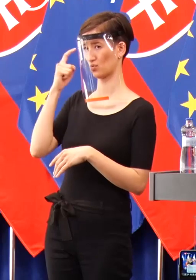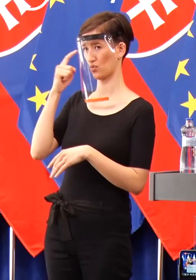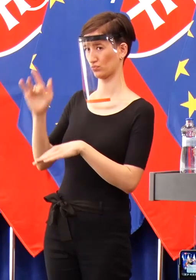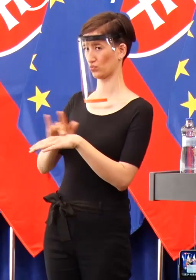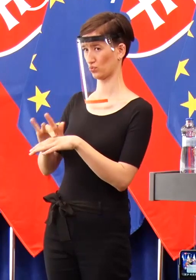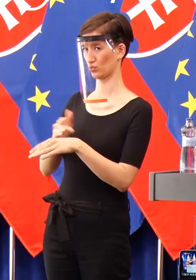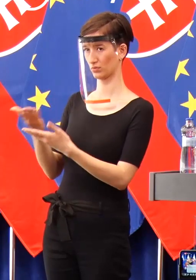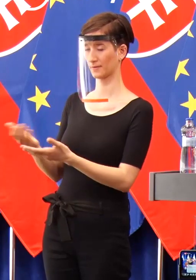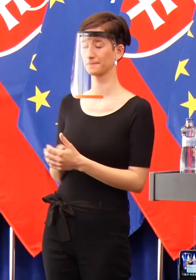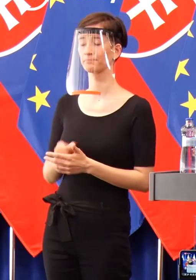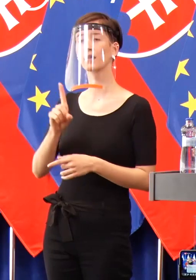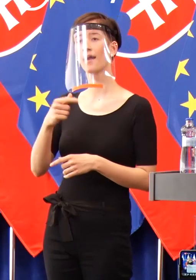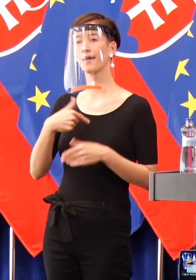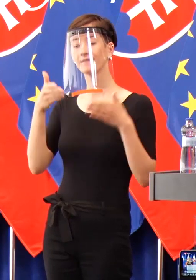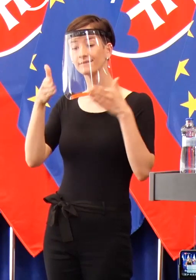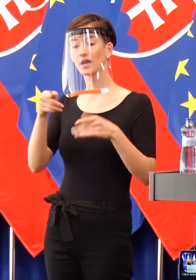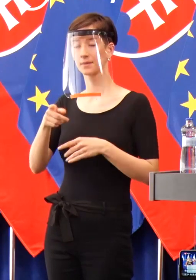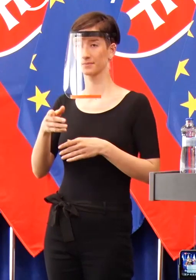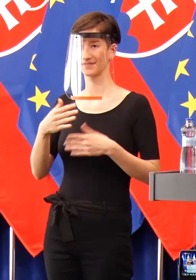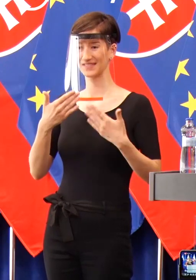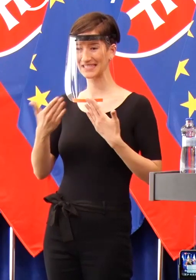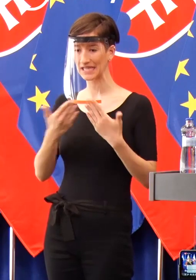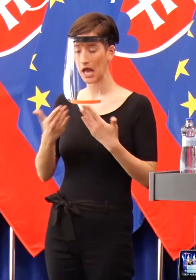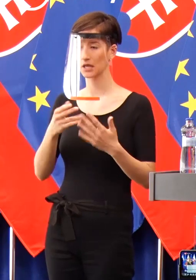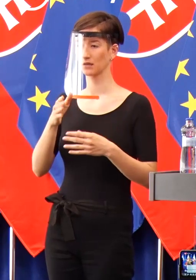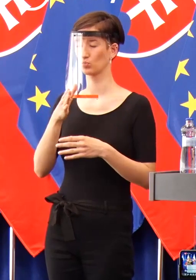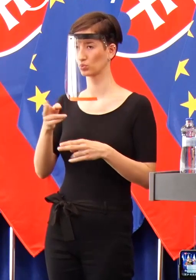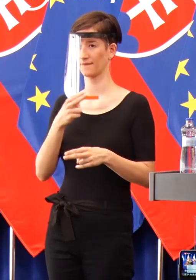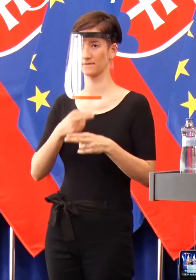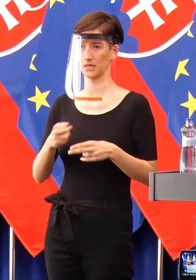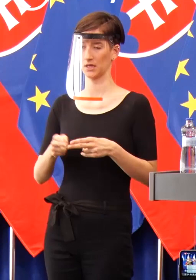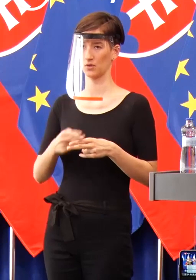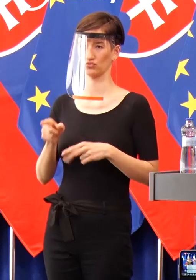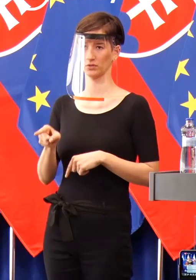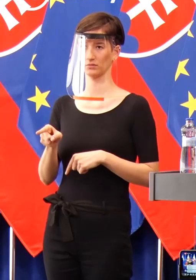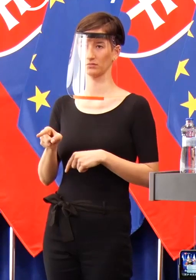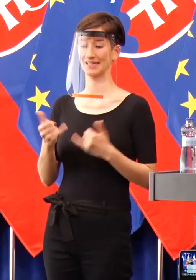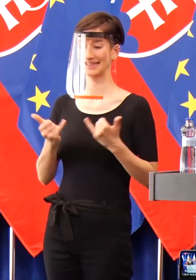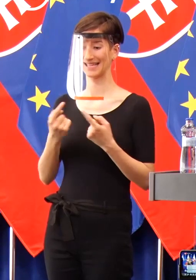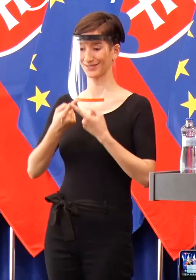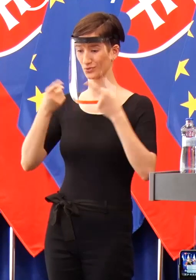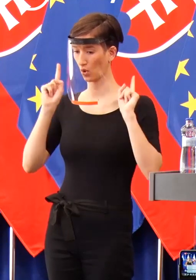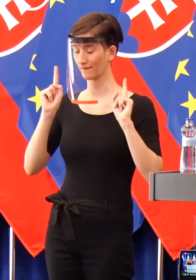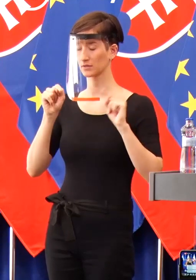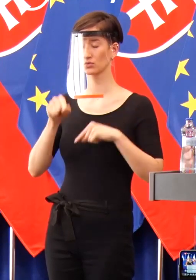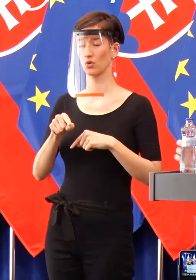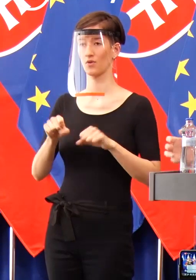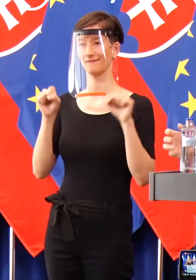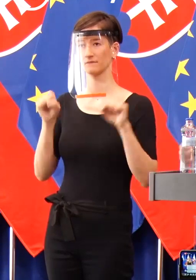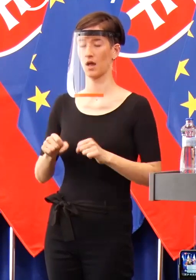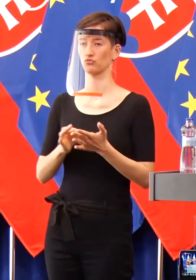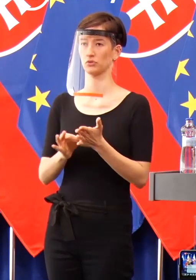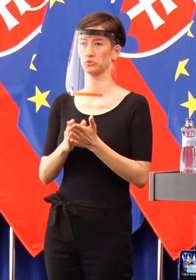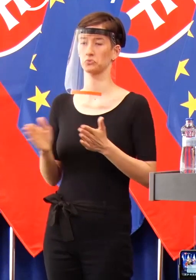Ja verím ale, že tie vzťahy sa vyčistia v koalícii. My sme dnes v mimoriadne vážnej situácii. Za mierových časov z to viem